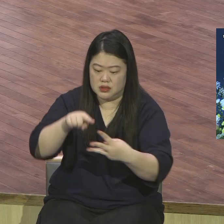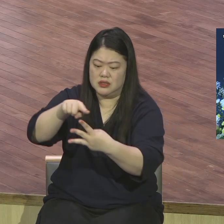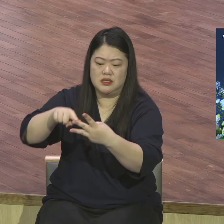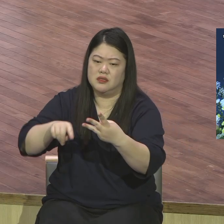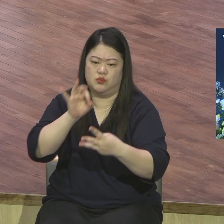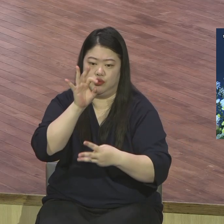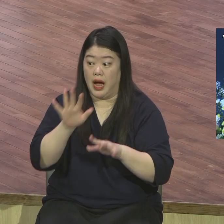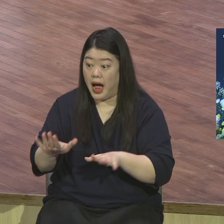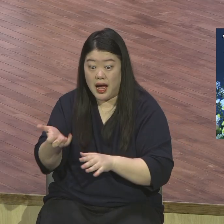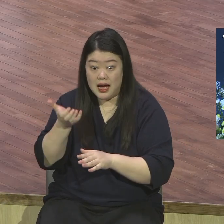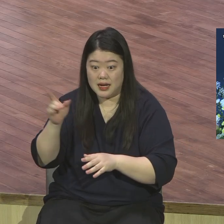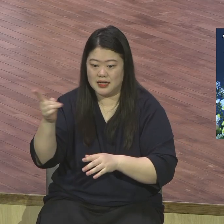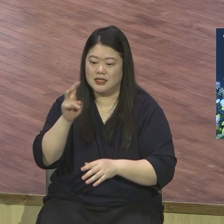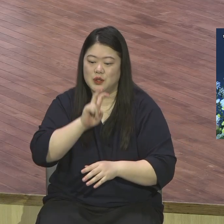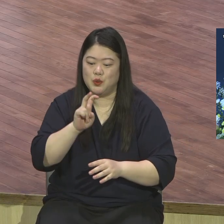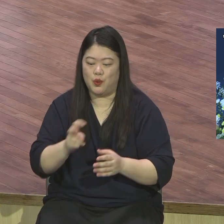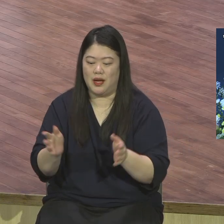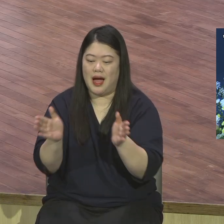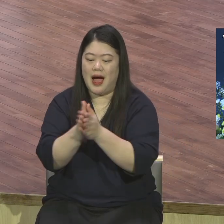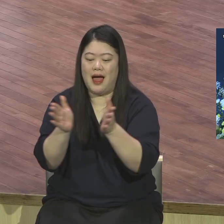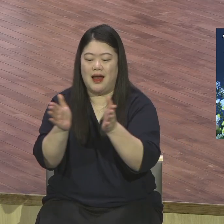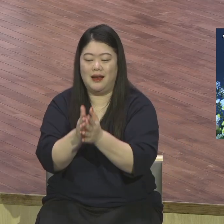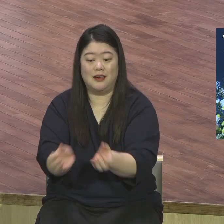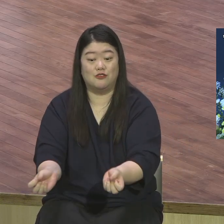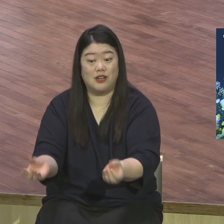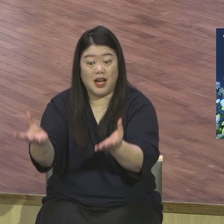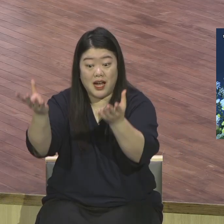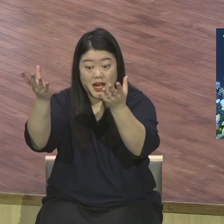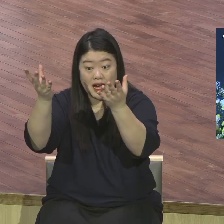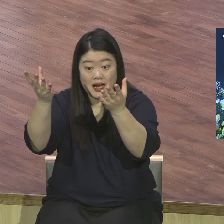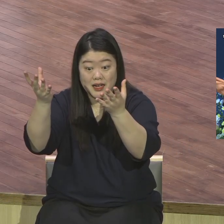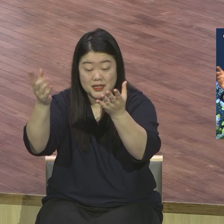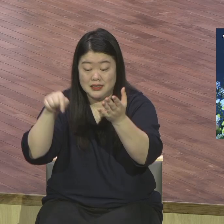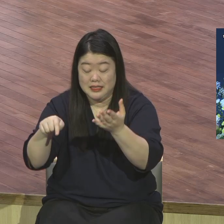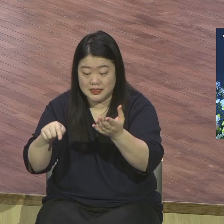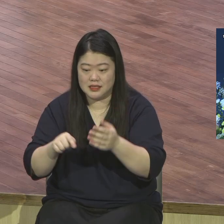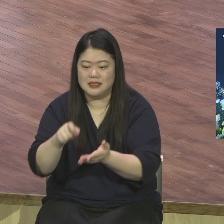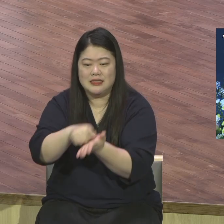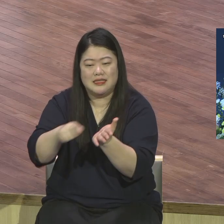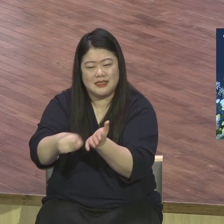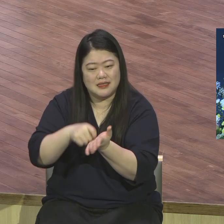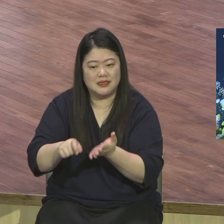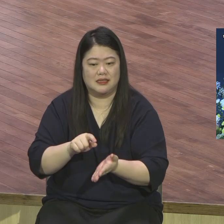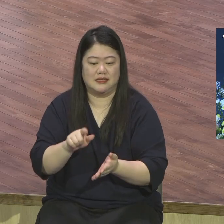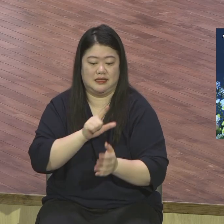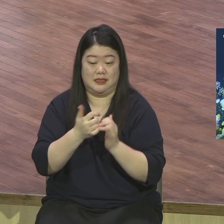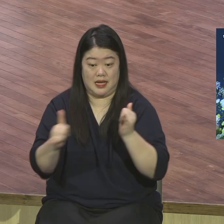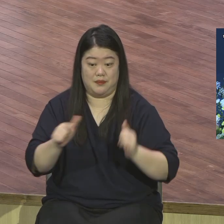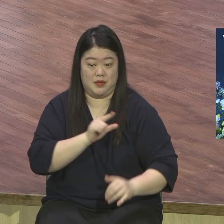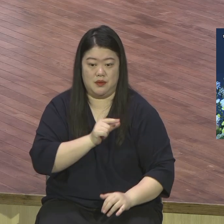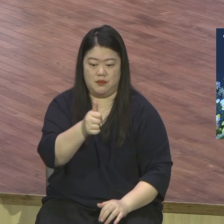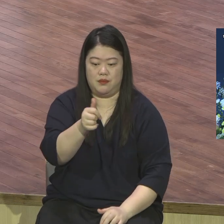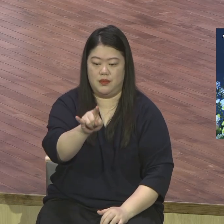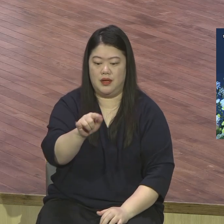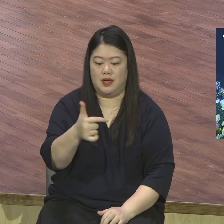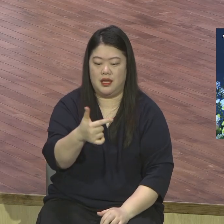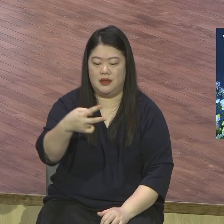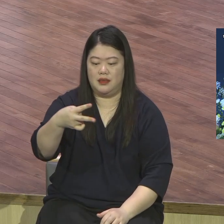찬양들 이게 요 헨델이 기도 중에 영감을 받아 성경이에요 맞죠 영감이 없으면 이